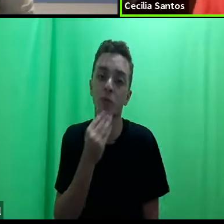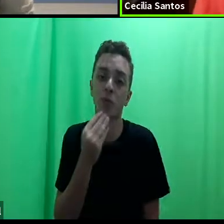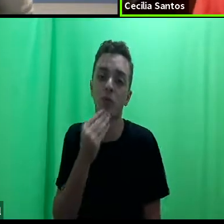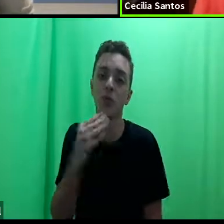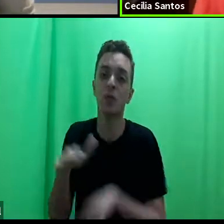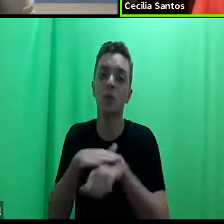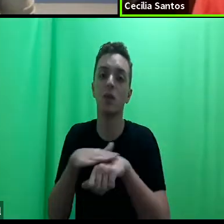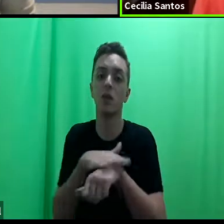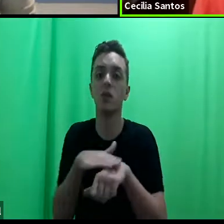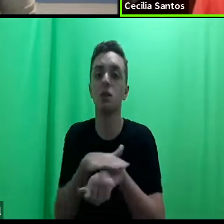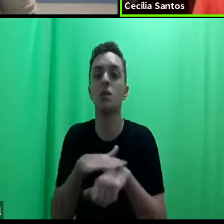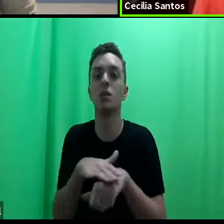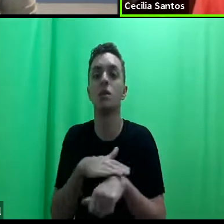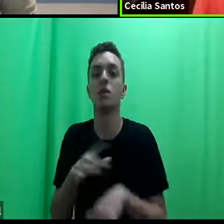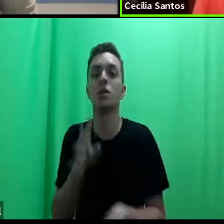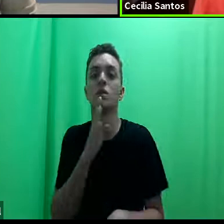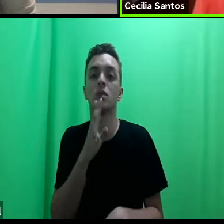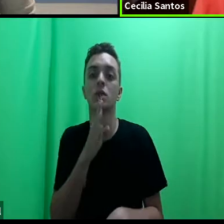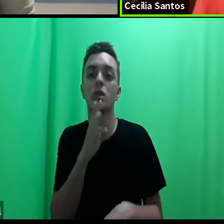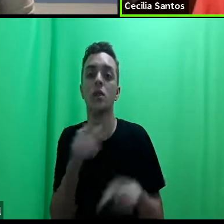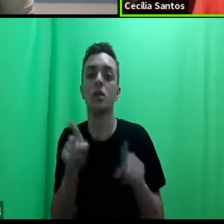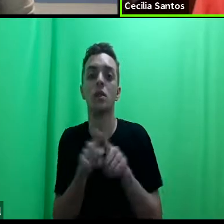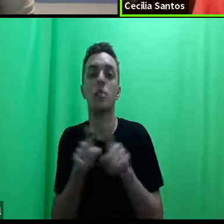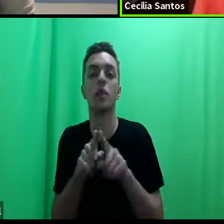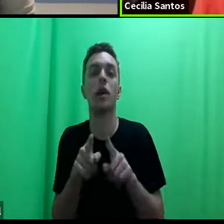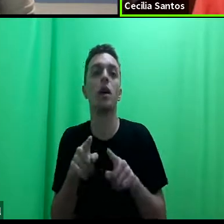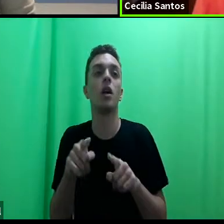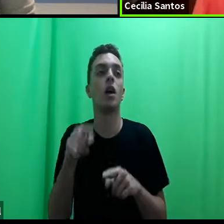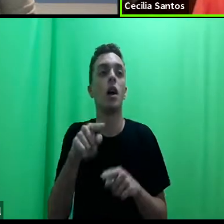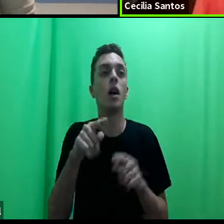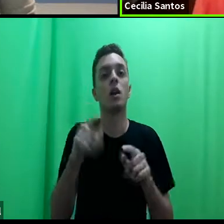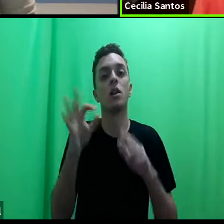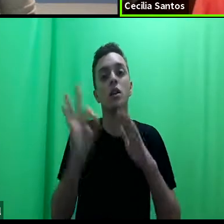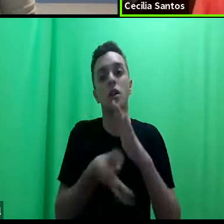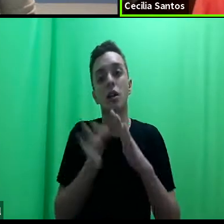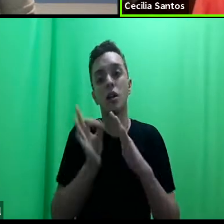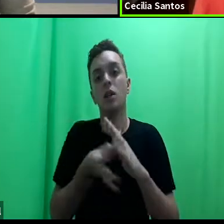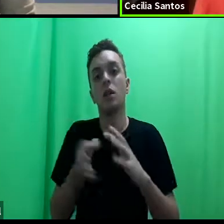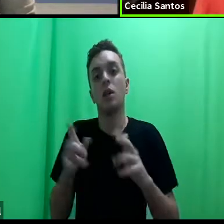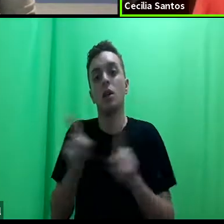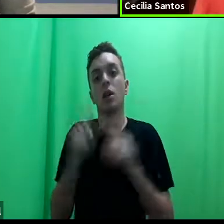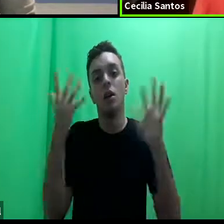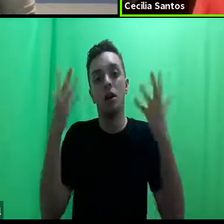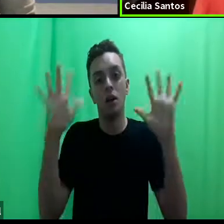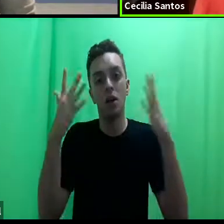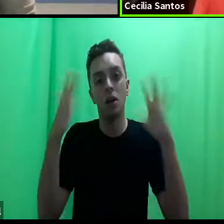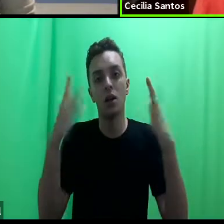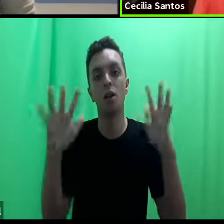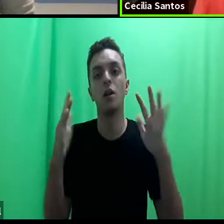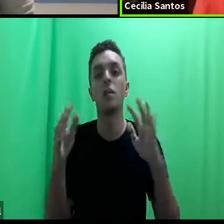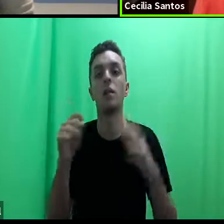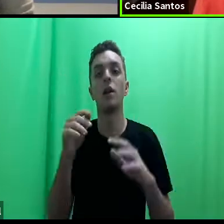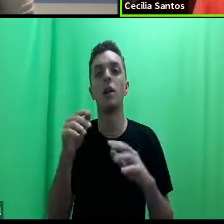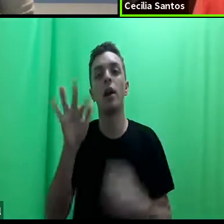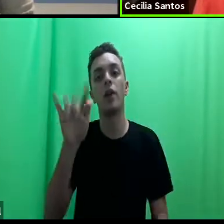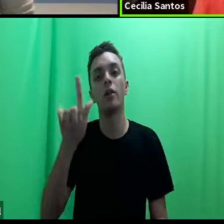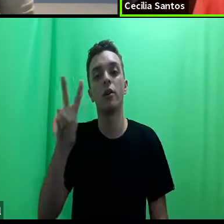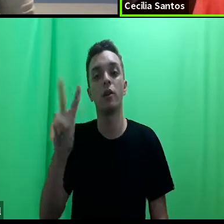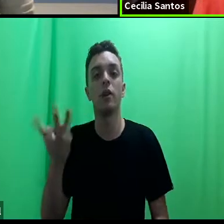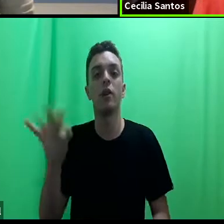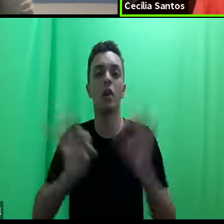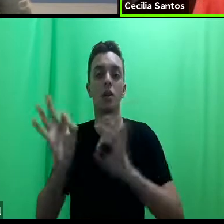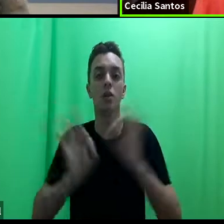conhecer um pouco o trabalho das clínicas, dar os parabéns pela organização do evento, eu acho que